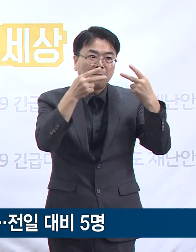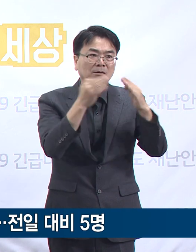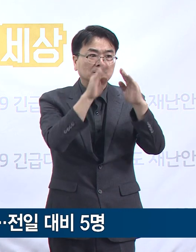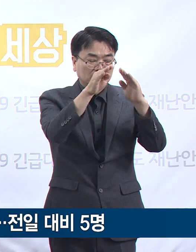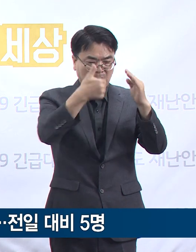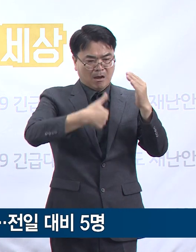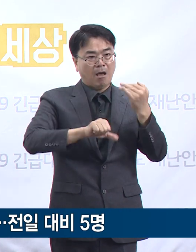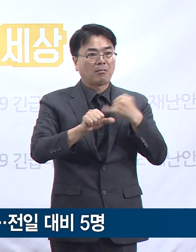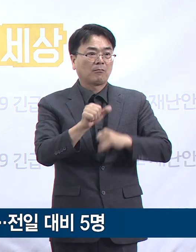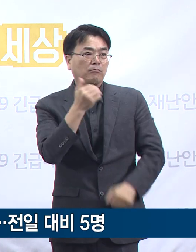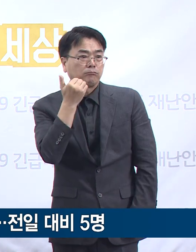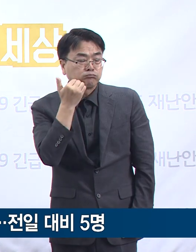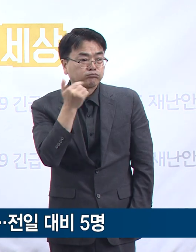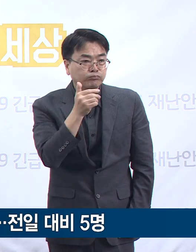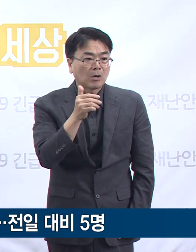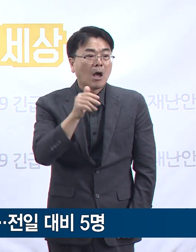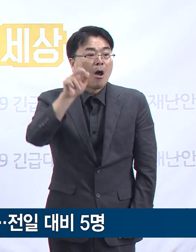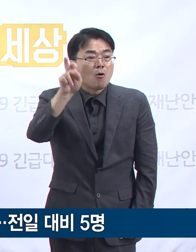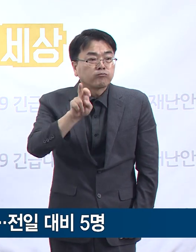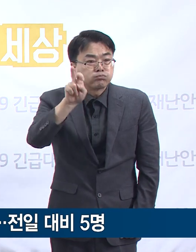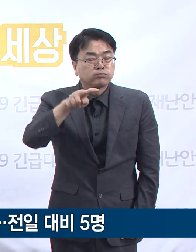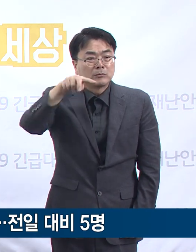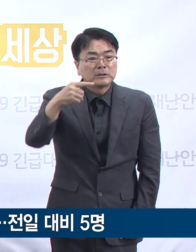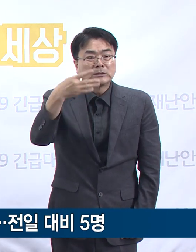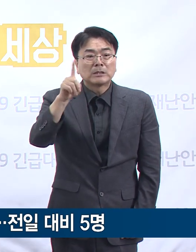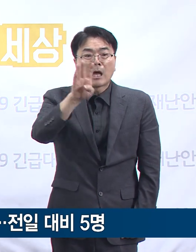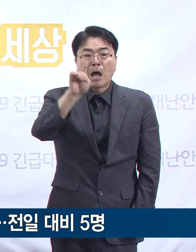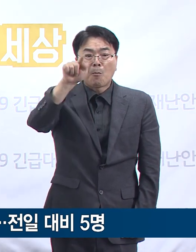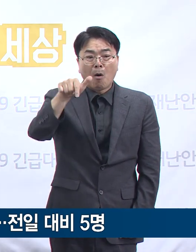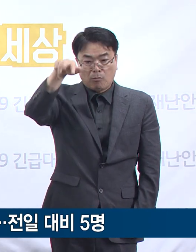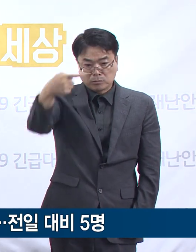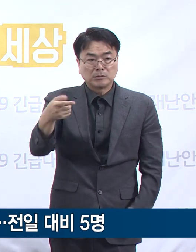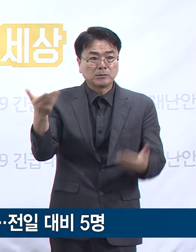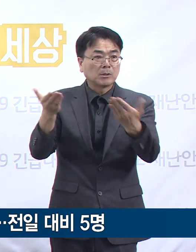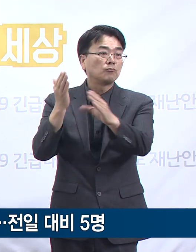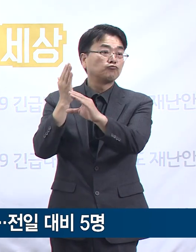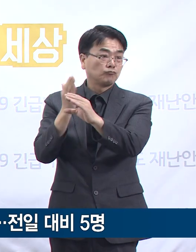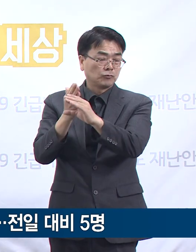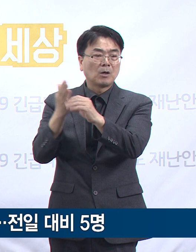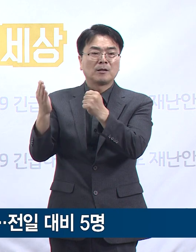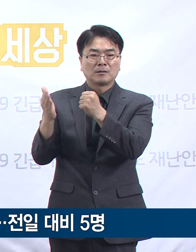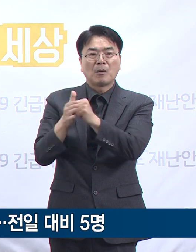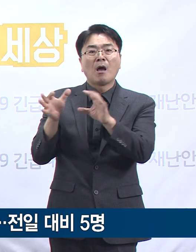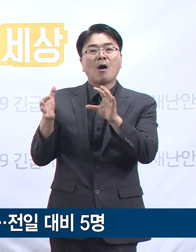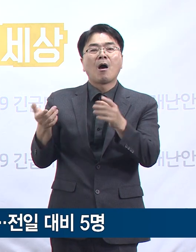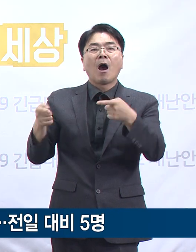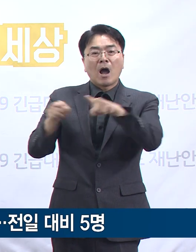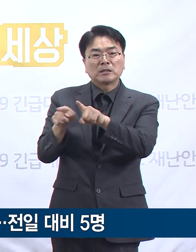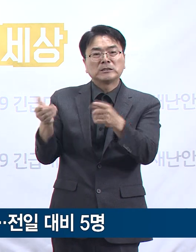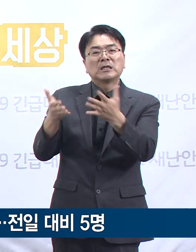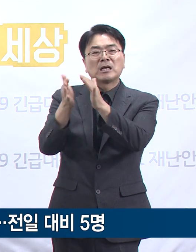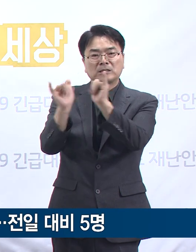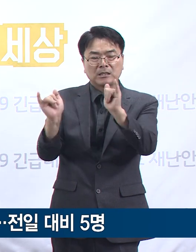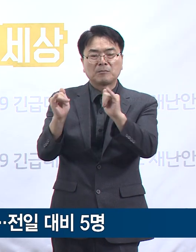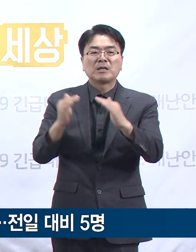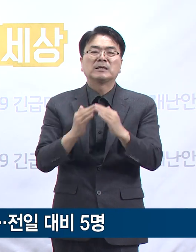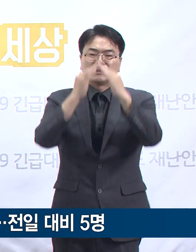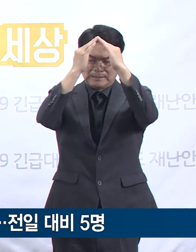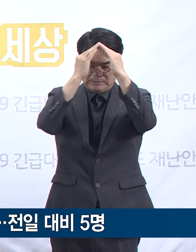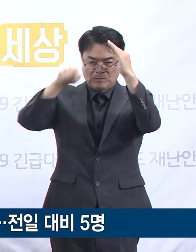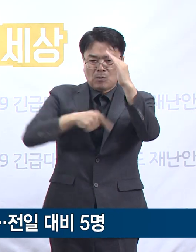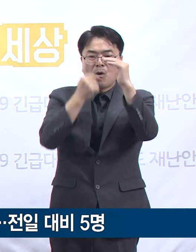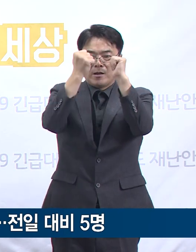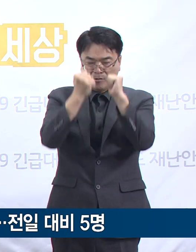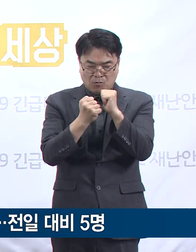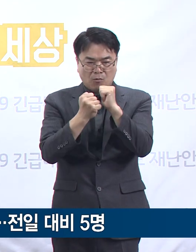자녀가 군포시 스타벅스 3번 이마트점에 근무하는 것으로 확인되어 관련 직원 8명을 자가 격리하고 동시간대